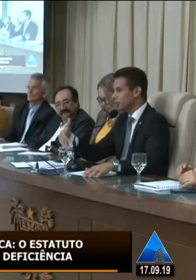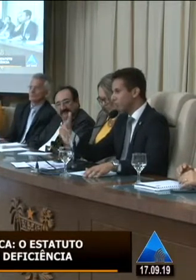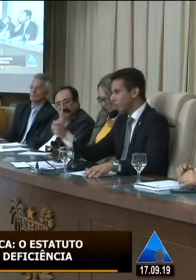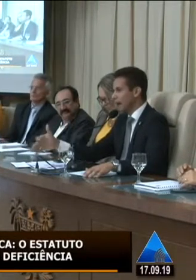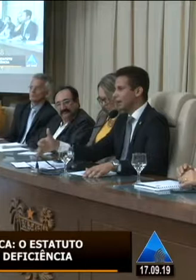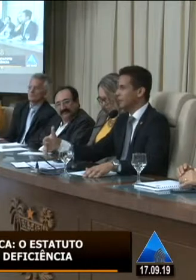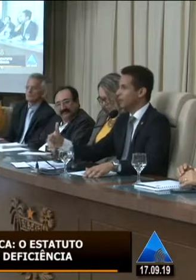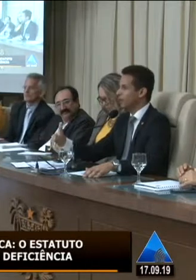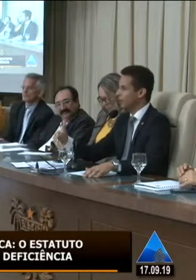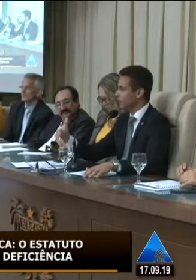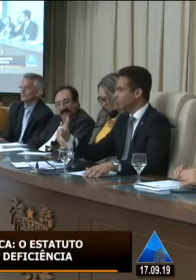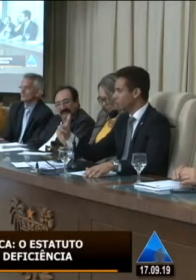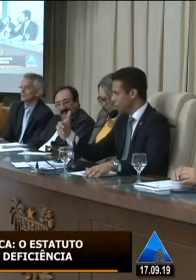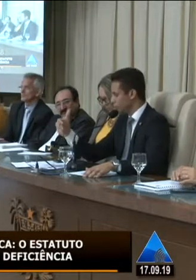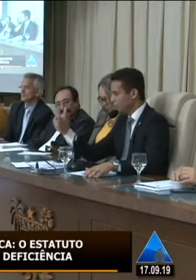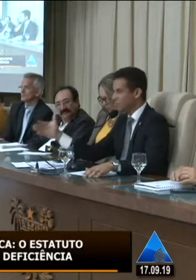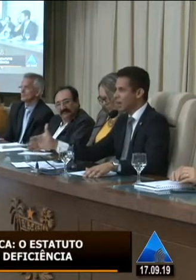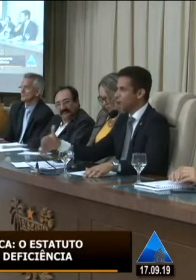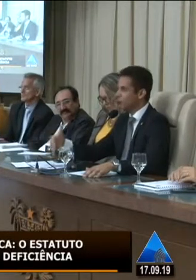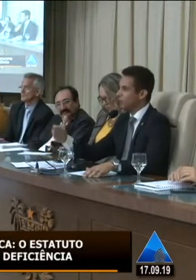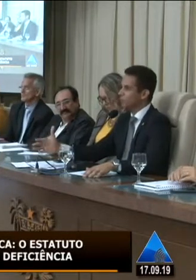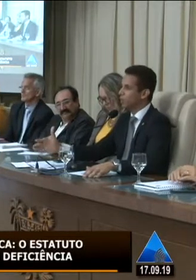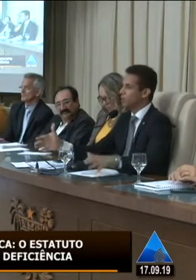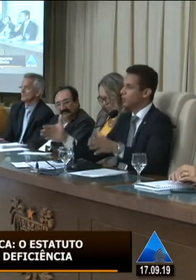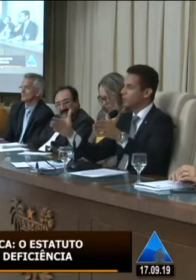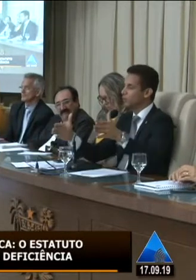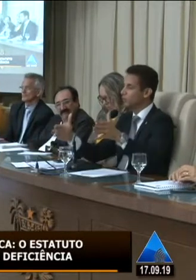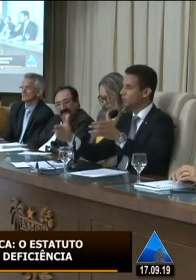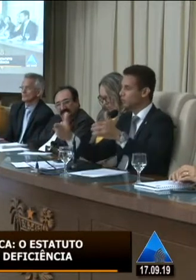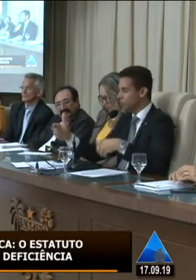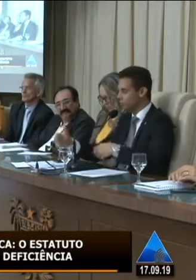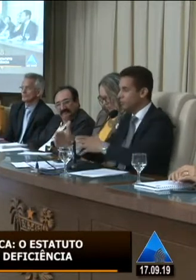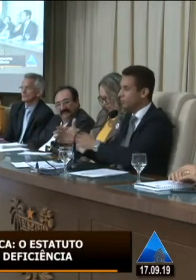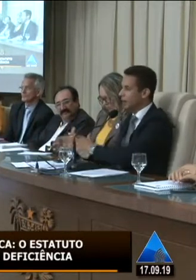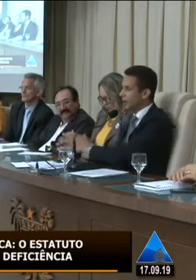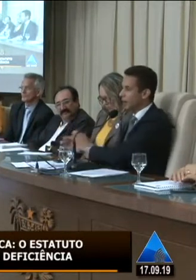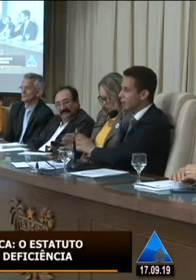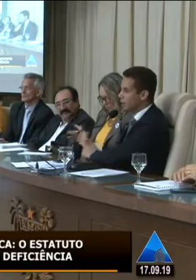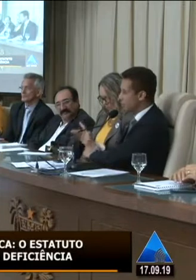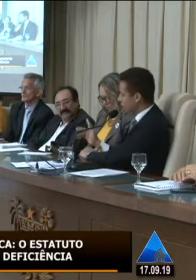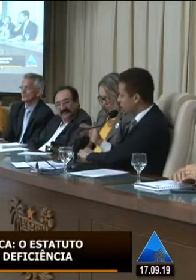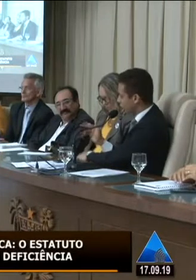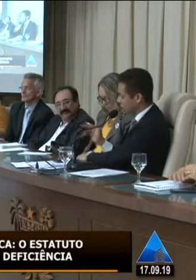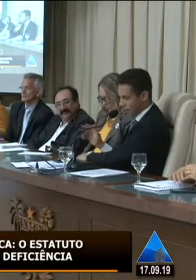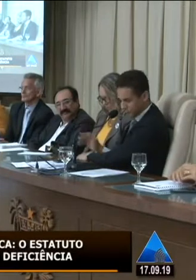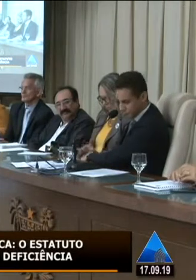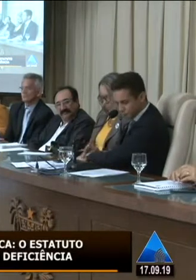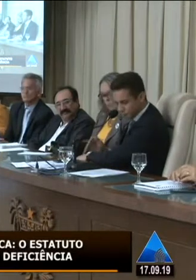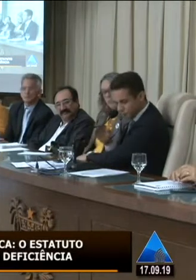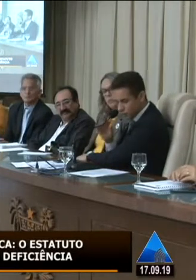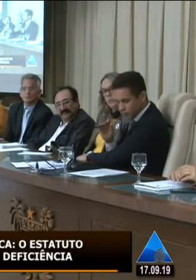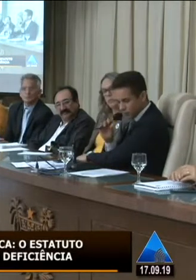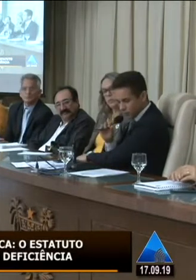pelo site diferentes pelo WhatsApp diferentes formas posso também vir para cá eu quero colocar